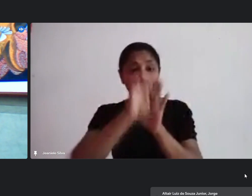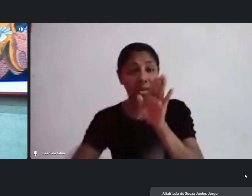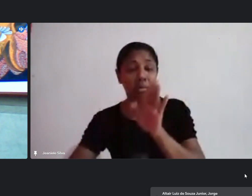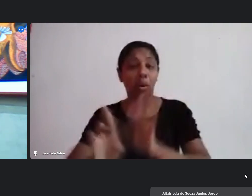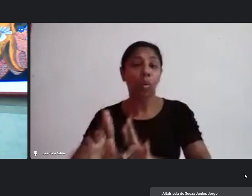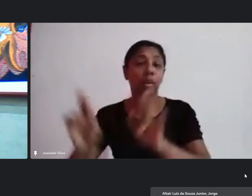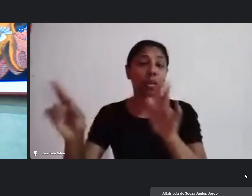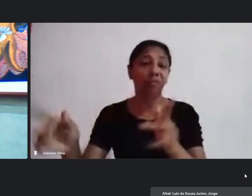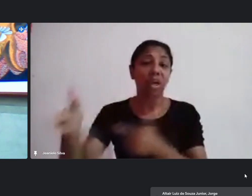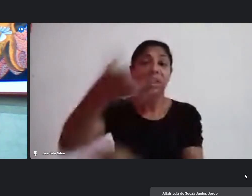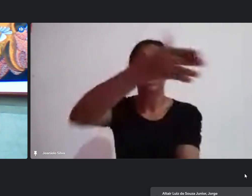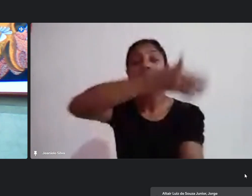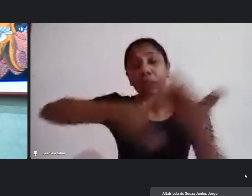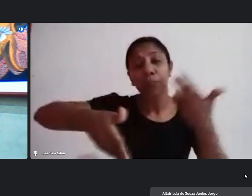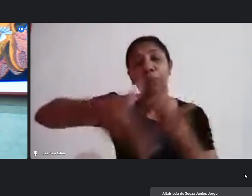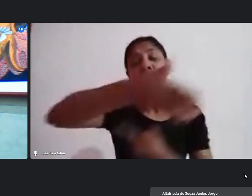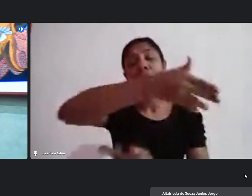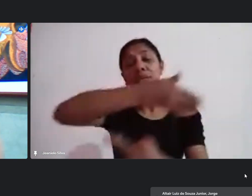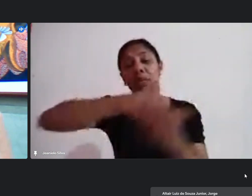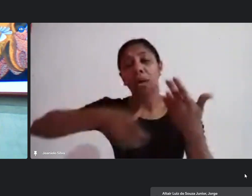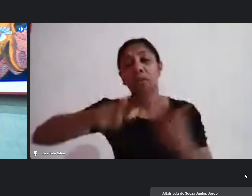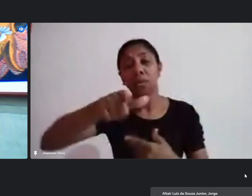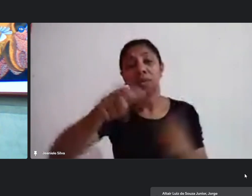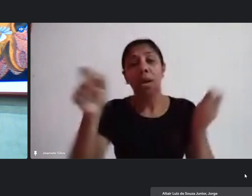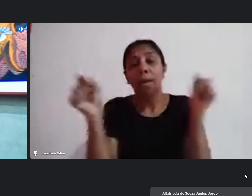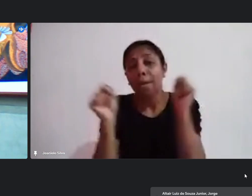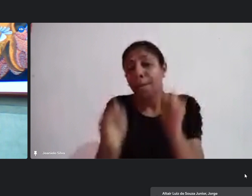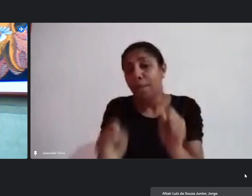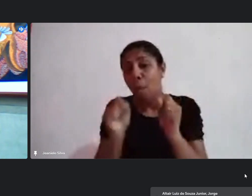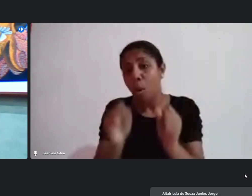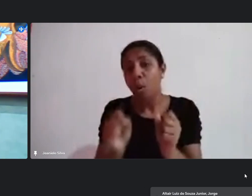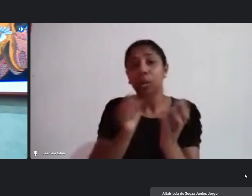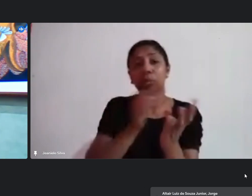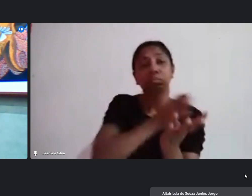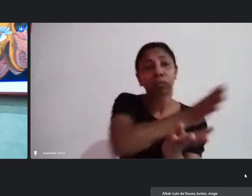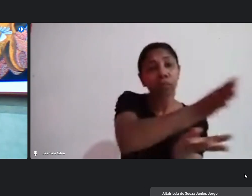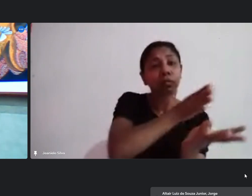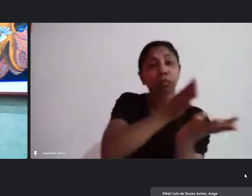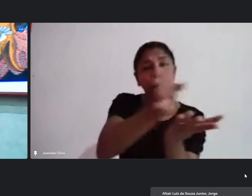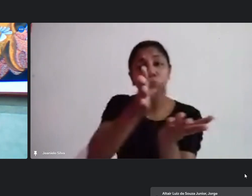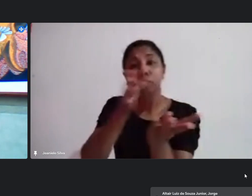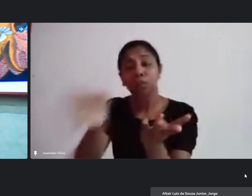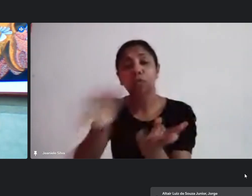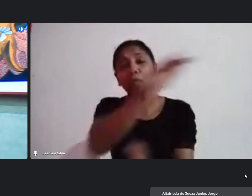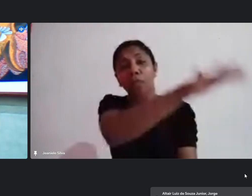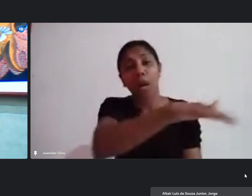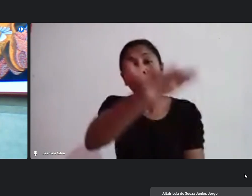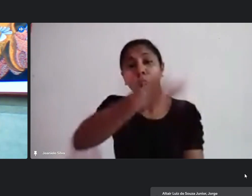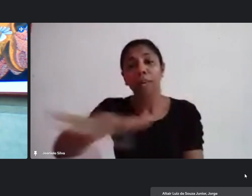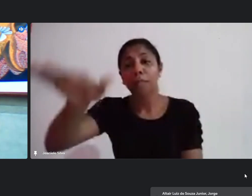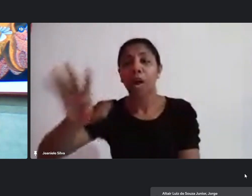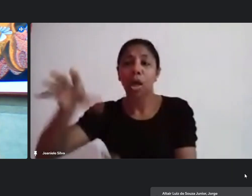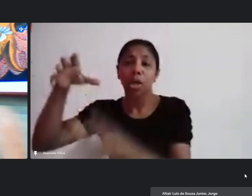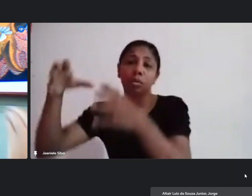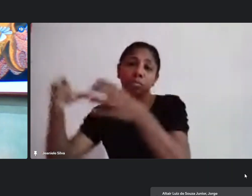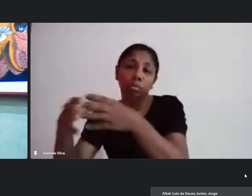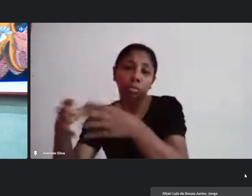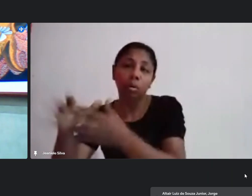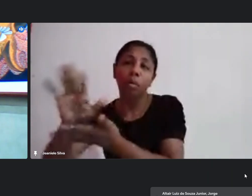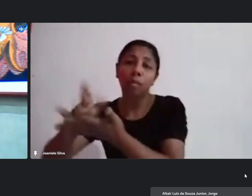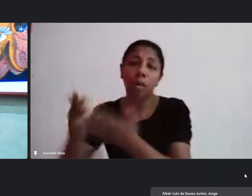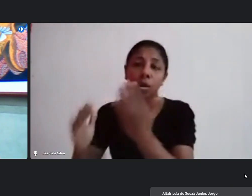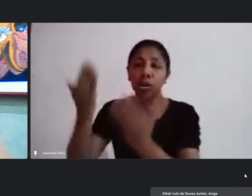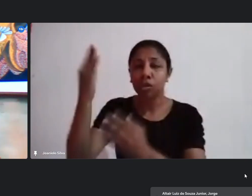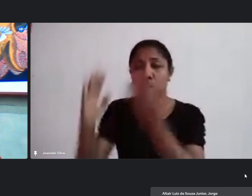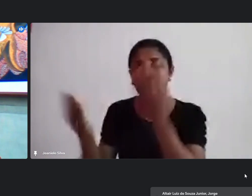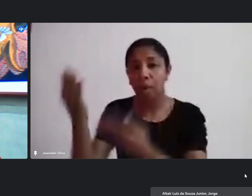circulação vocês podem fazer essa ação em vários lugares então uma escola de samba X vai fazer a circulação por outras escolas